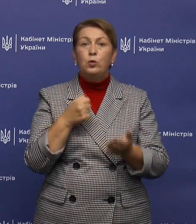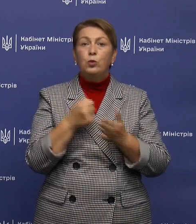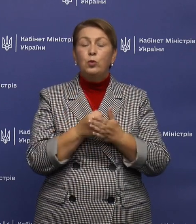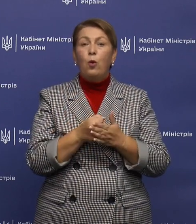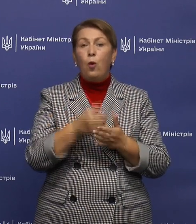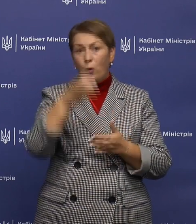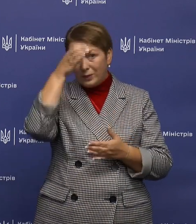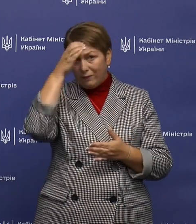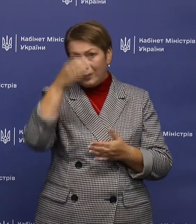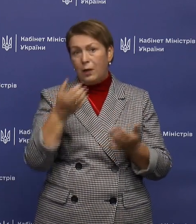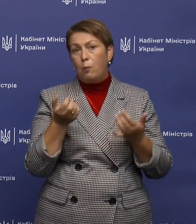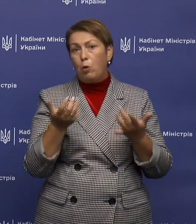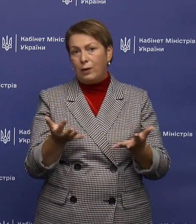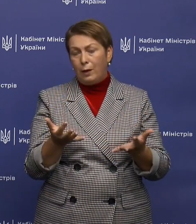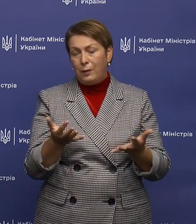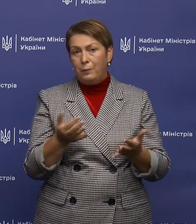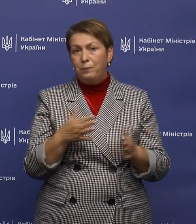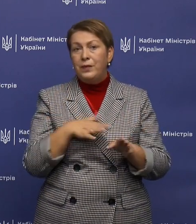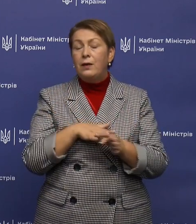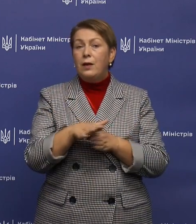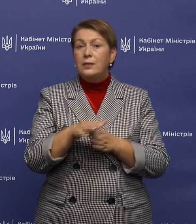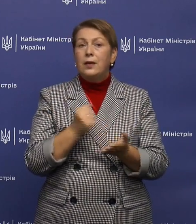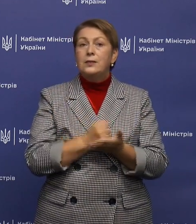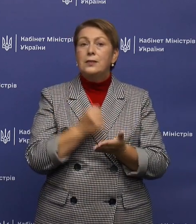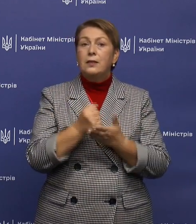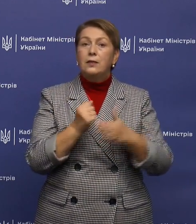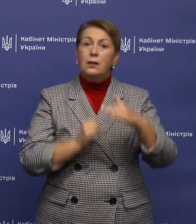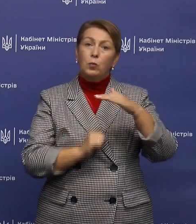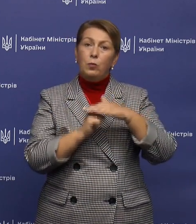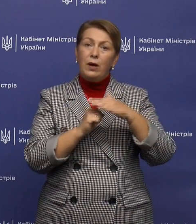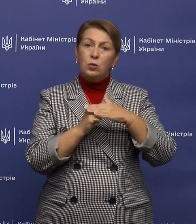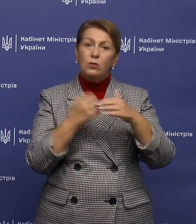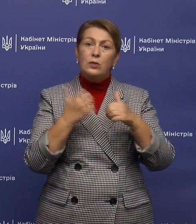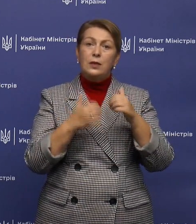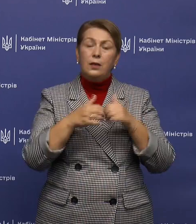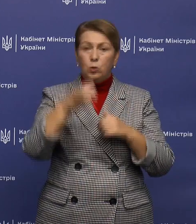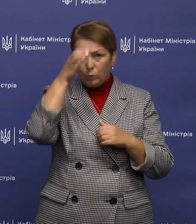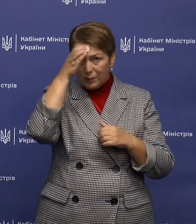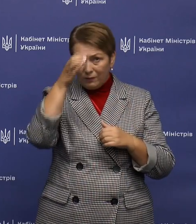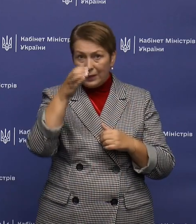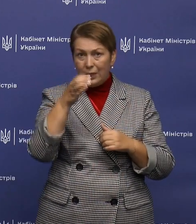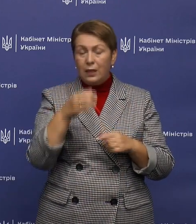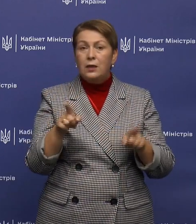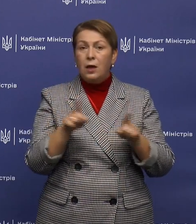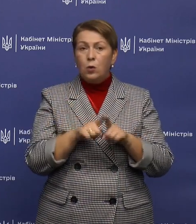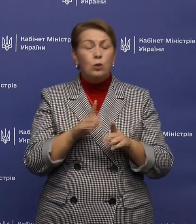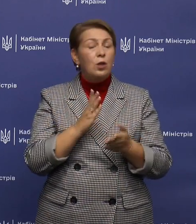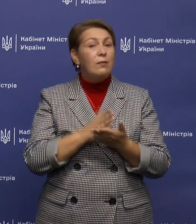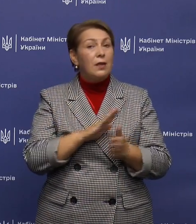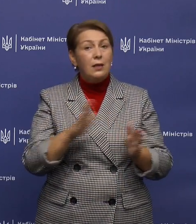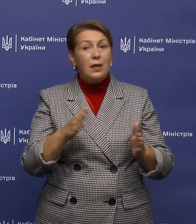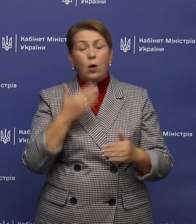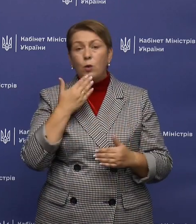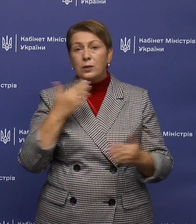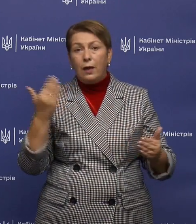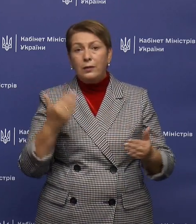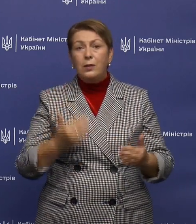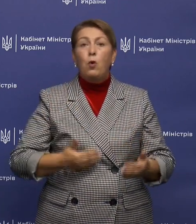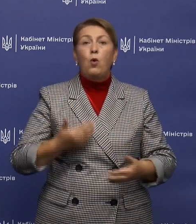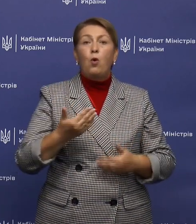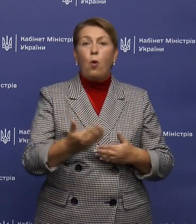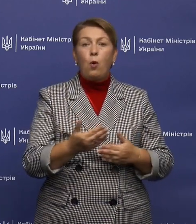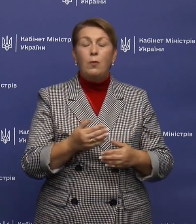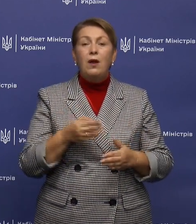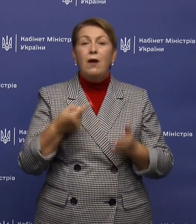освітніх потреб. Реалізація стандарту базової середньої освіти також не є останнім кроком